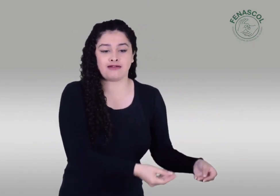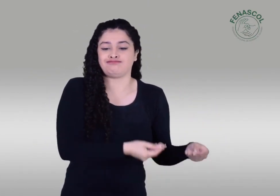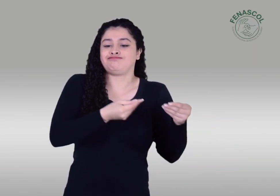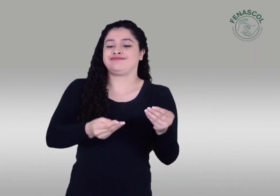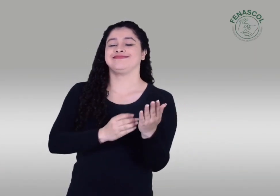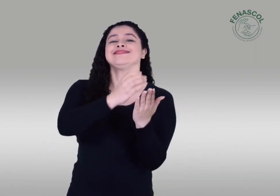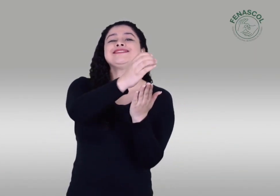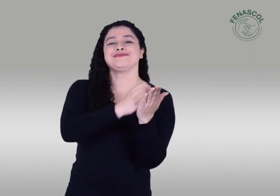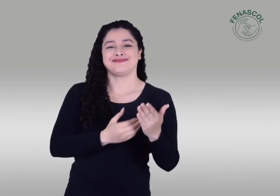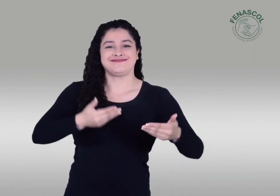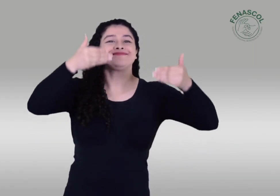solicitante.